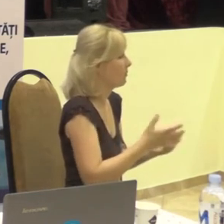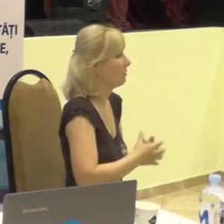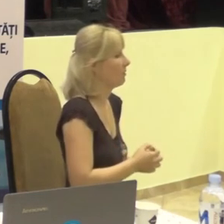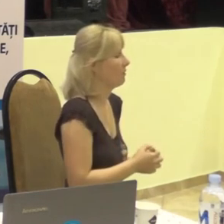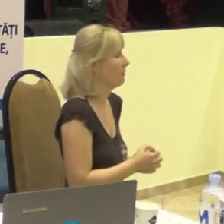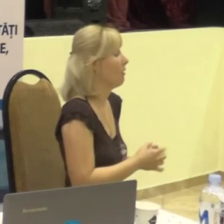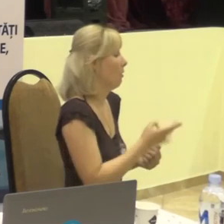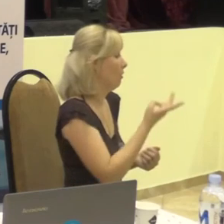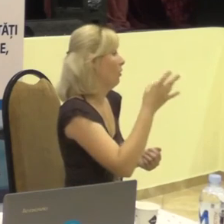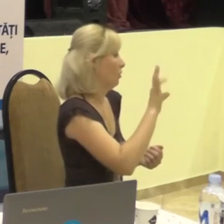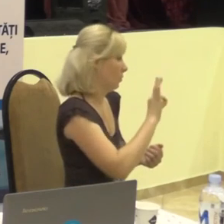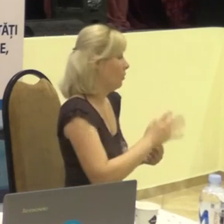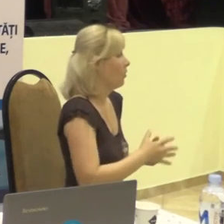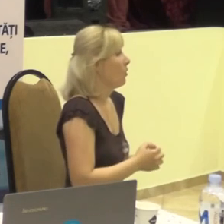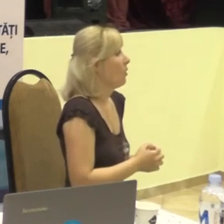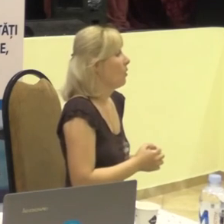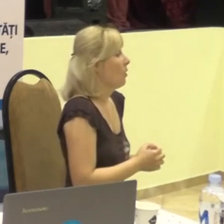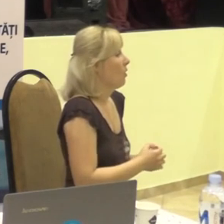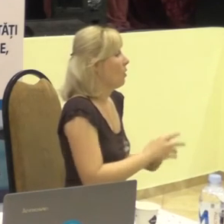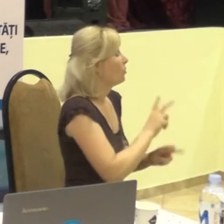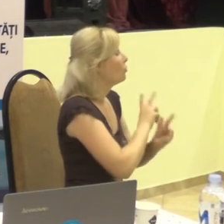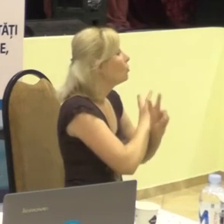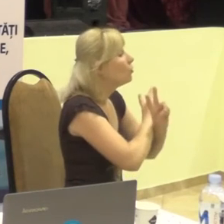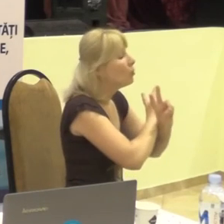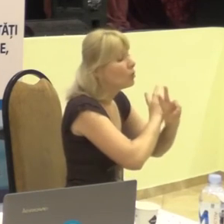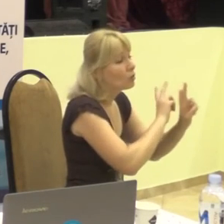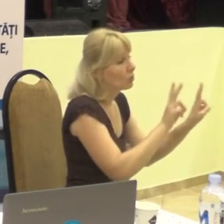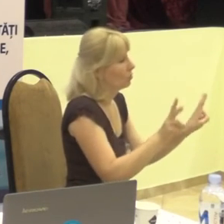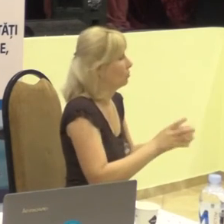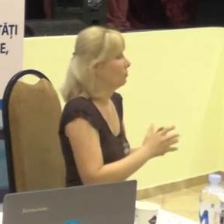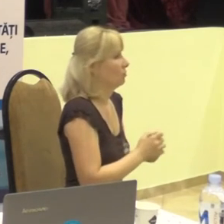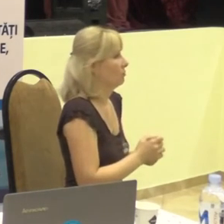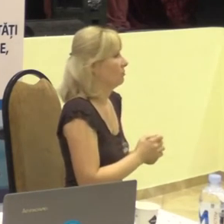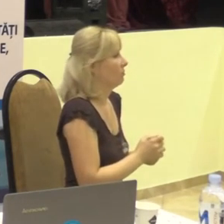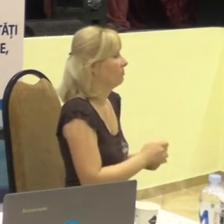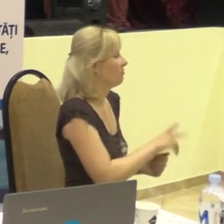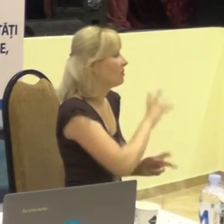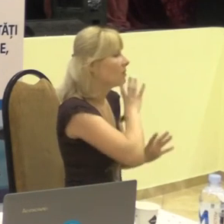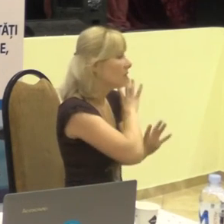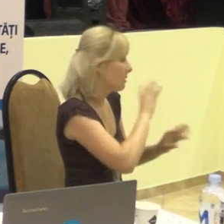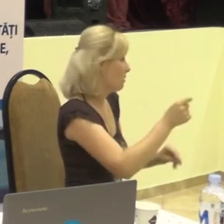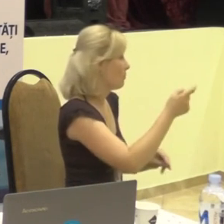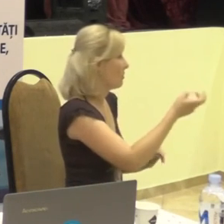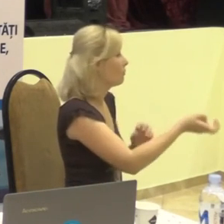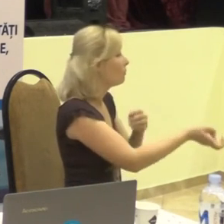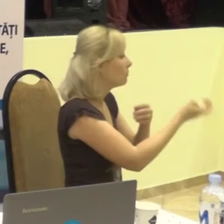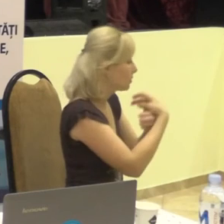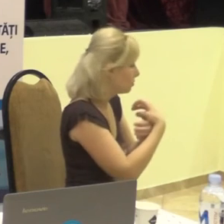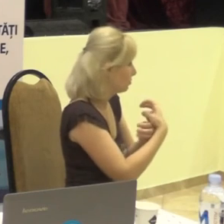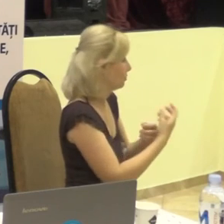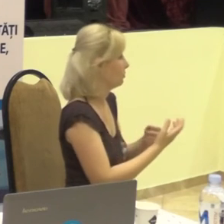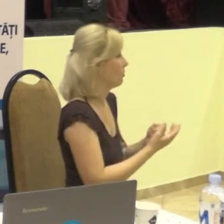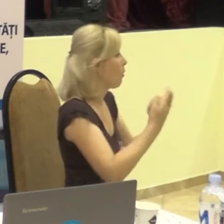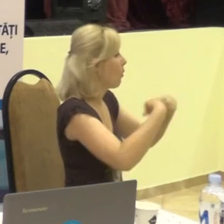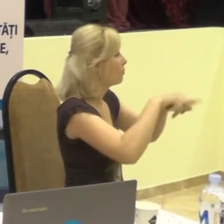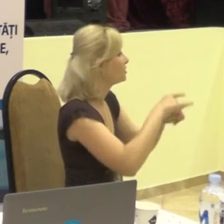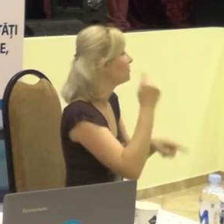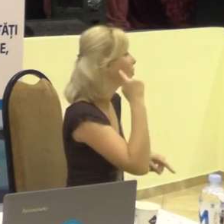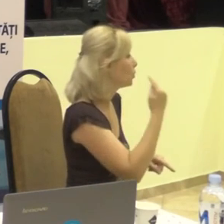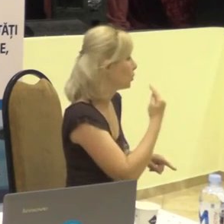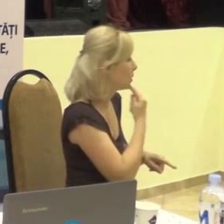dar nimeni, absolut, nu s-au adresat la Asociația Suților